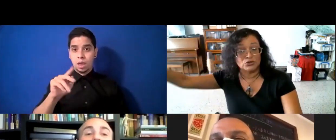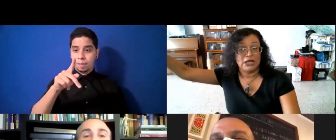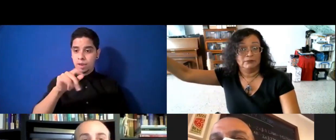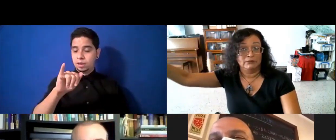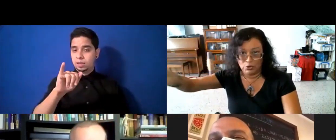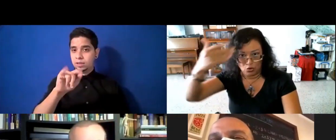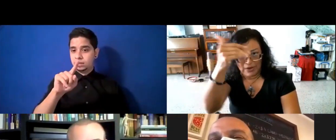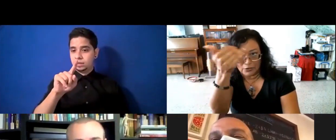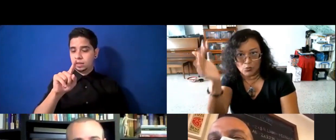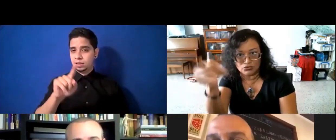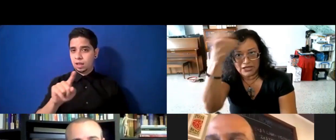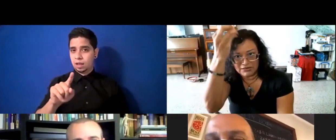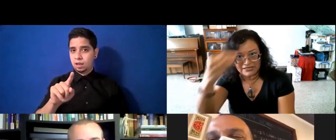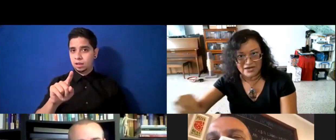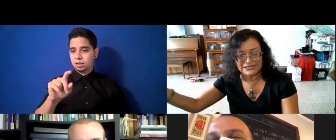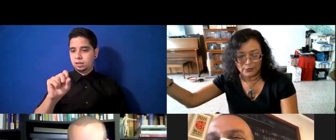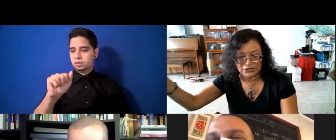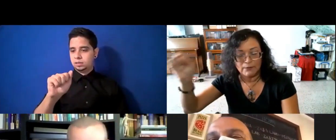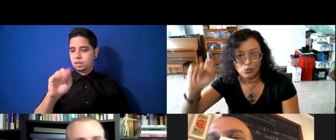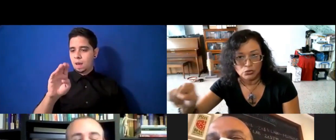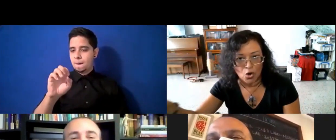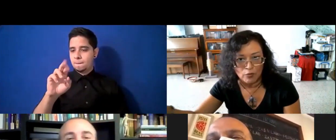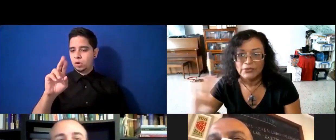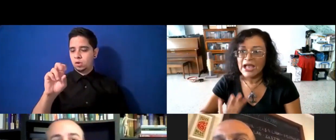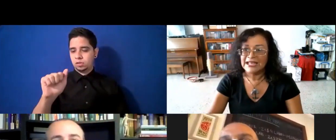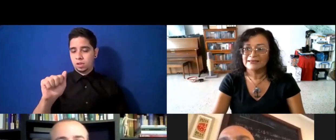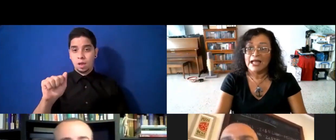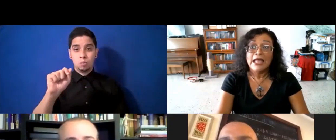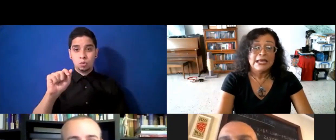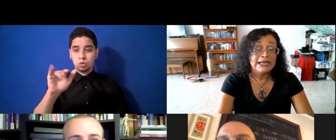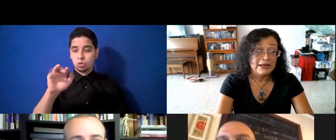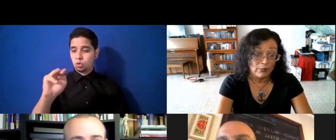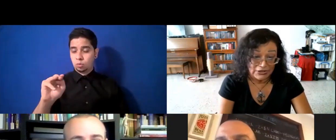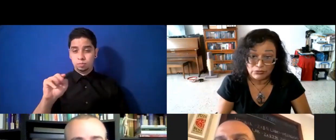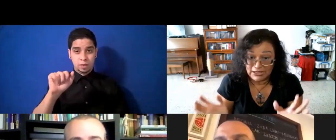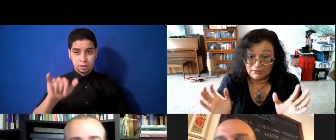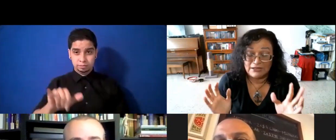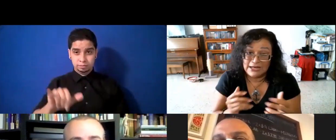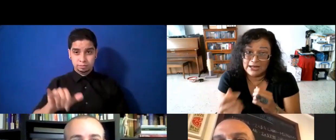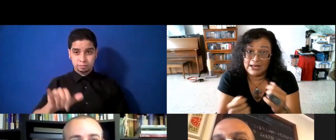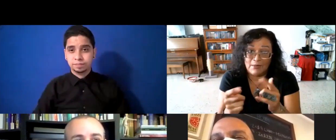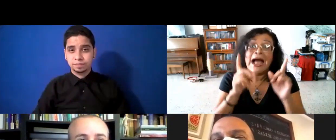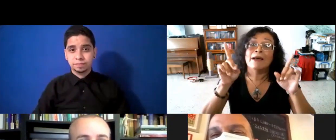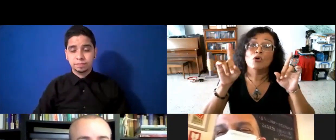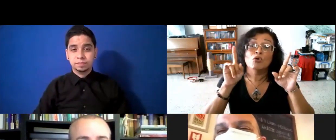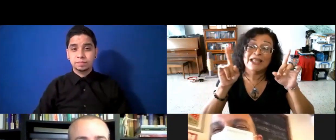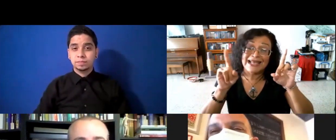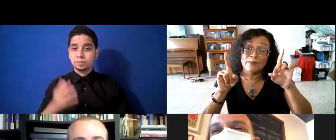sabrosa, pero normal, como usted escribe, sabrosa.com, ahí está, y porque usted, o tiene que, ah, un detalle